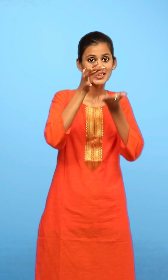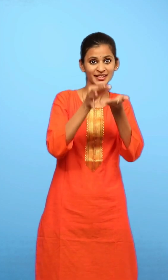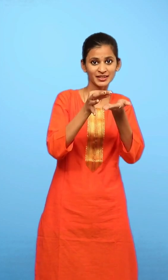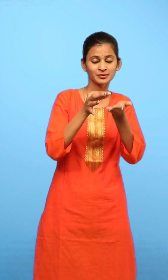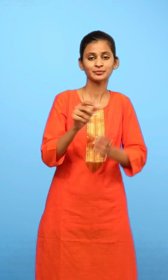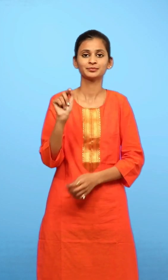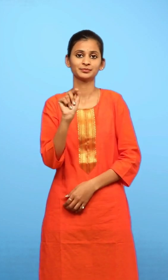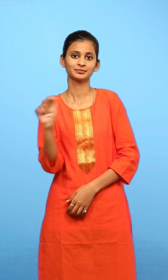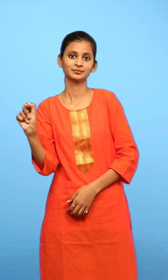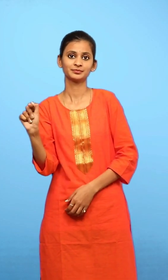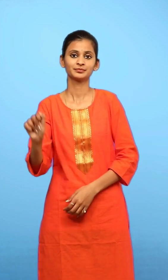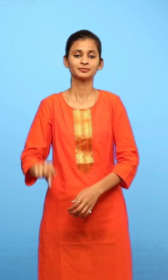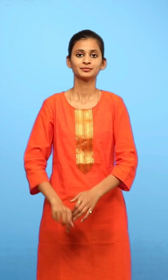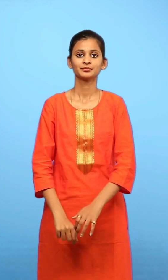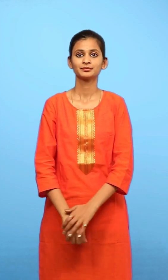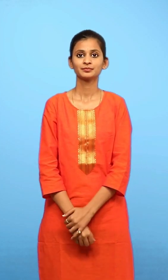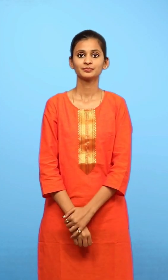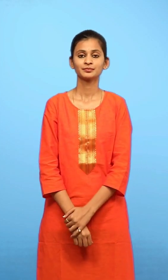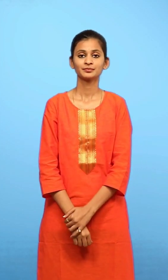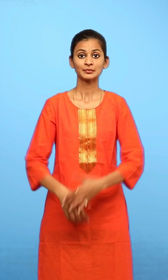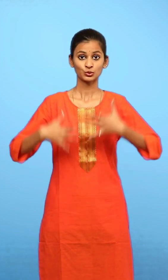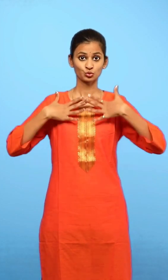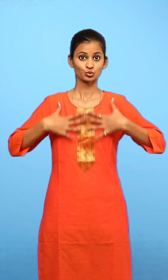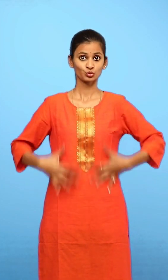रिक्तिस्थान कुर्था